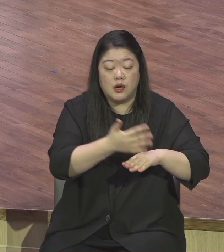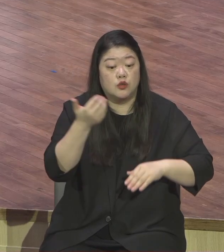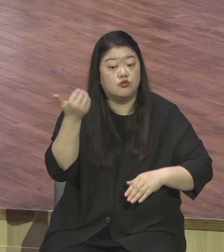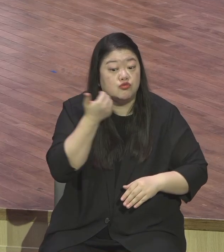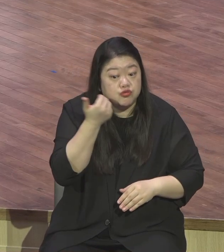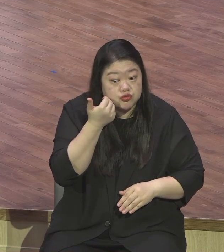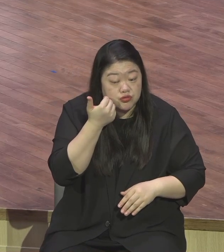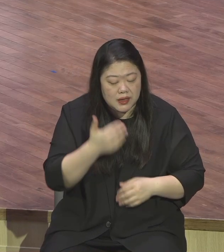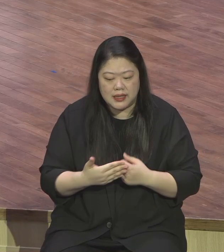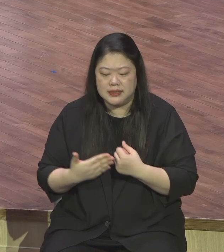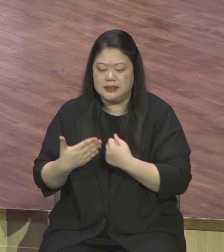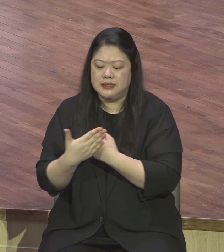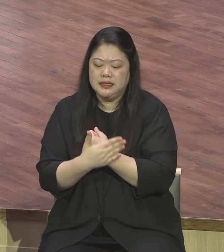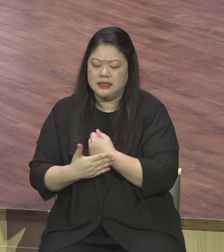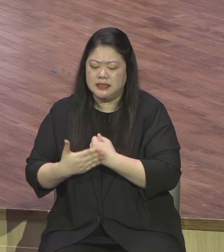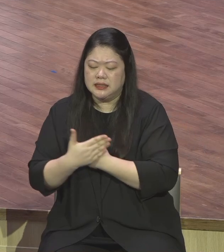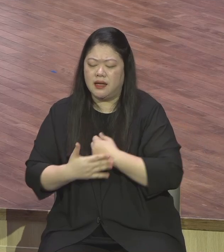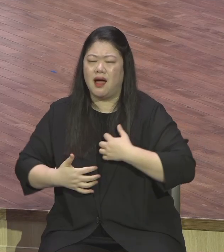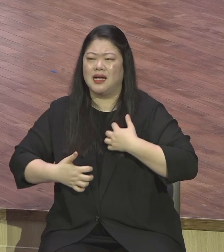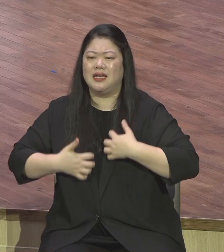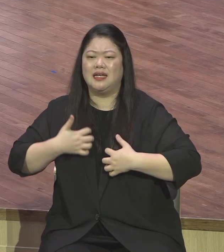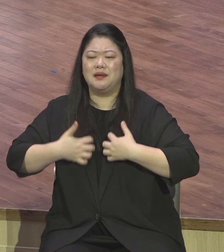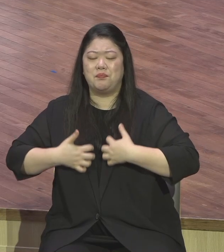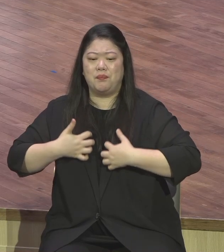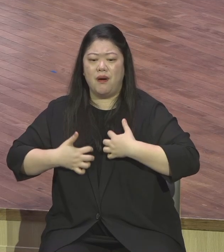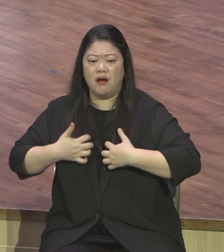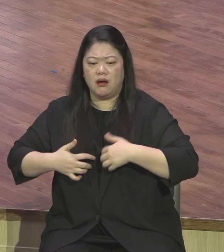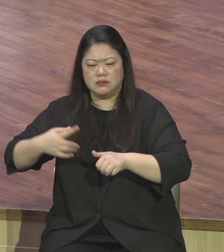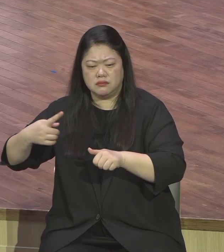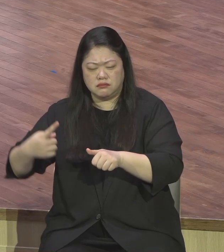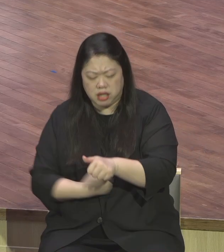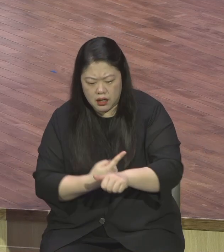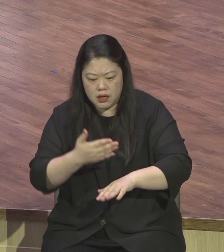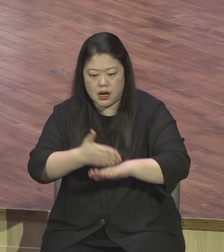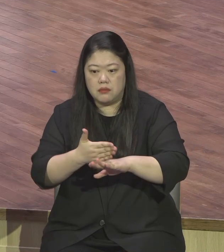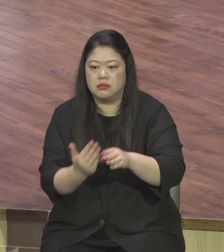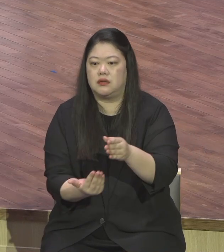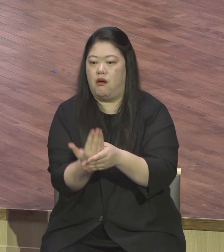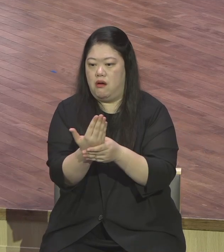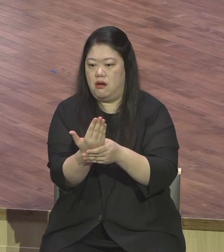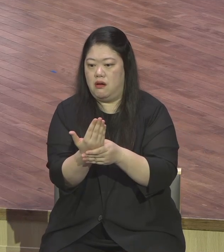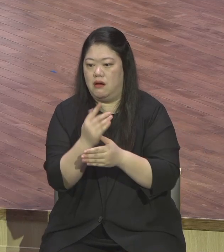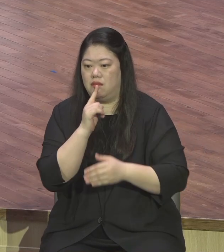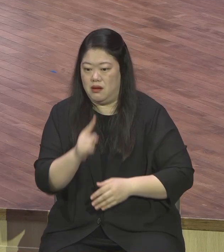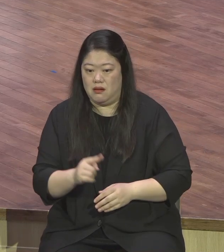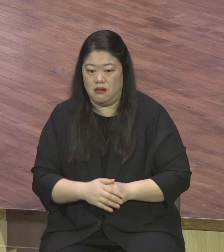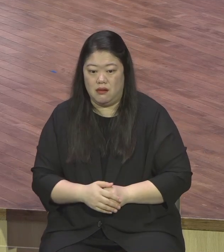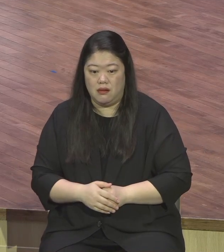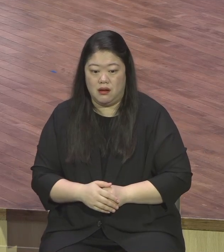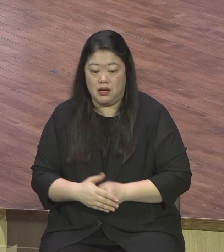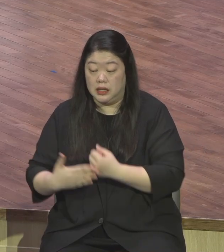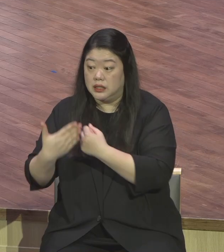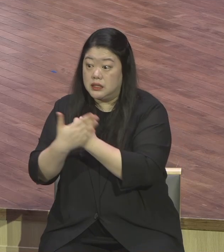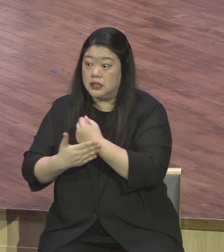기뻐하는 것으로 하나님의 은혜를 체험하는 마음 하나님의 은혜를 체험한